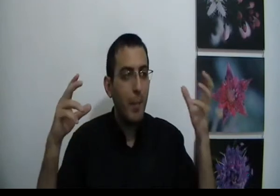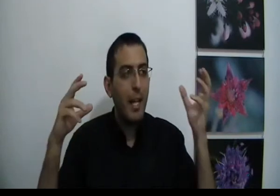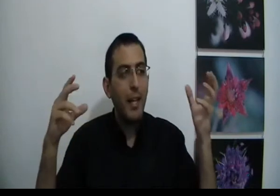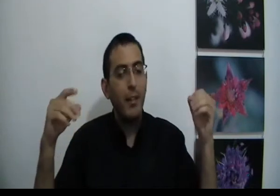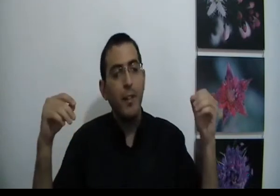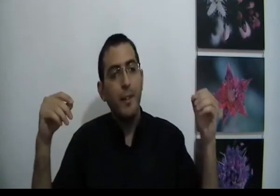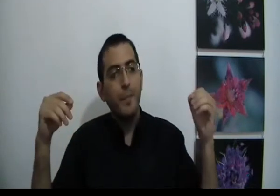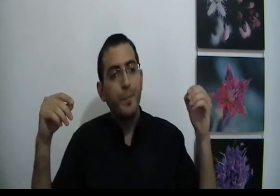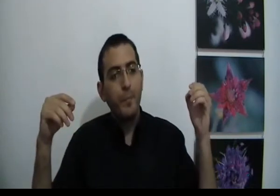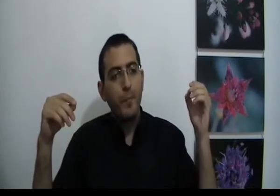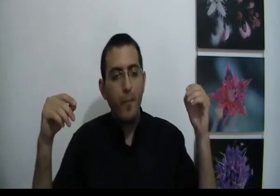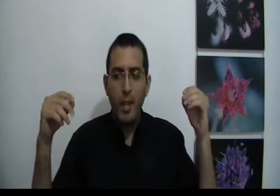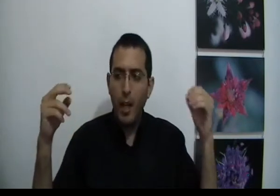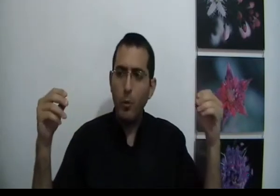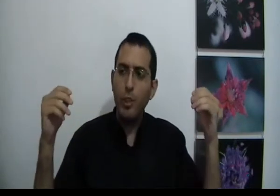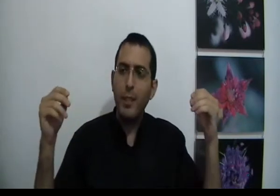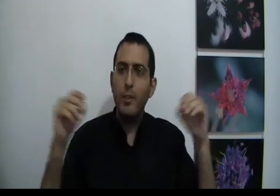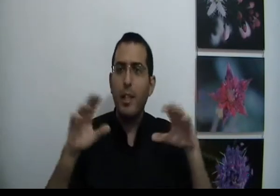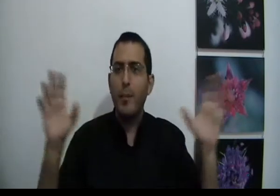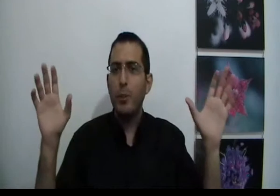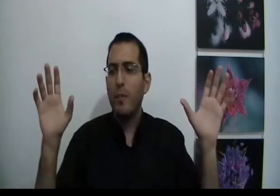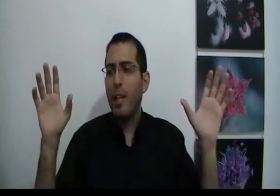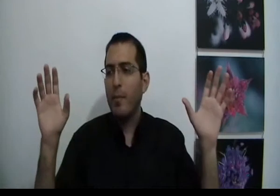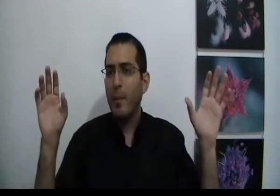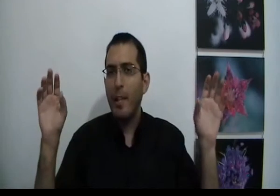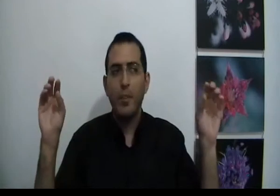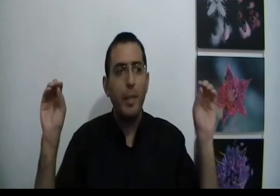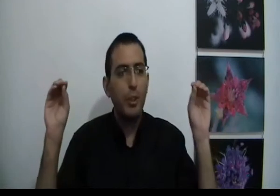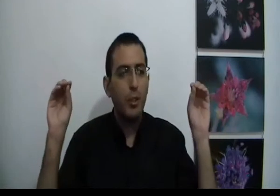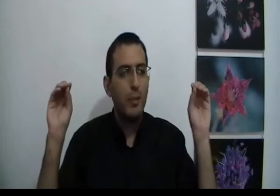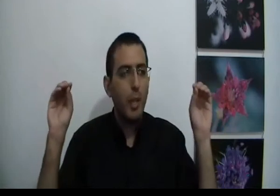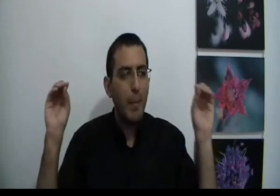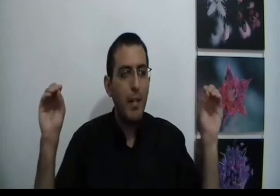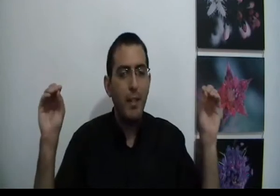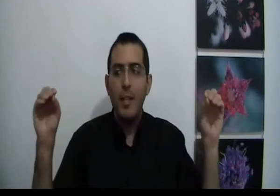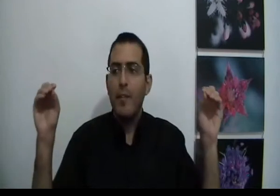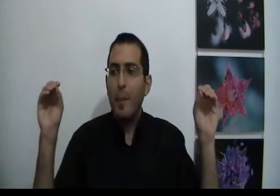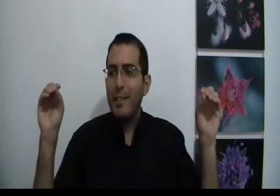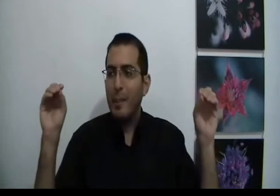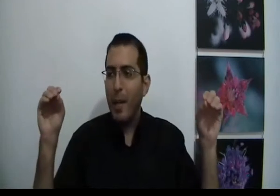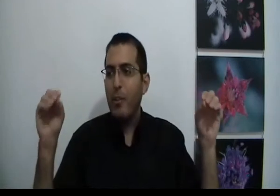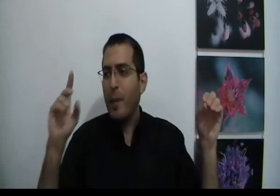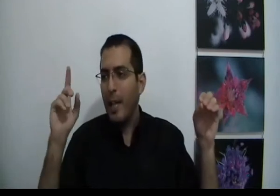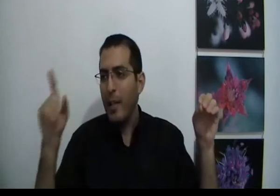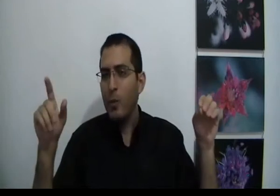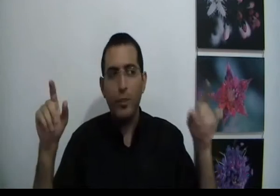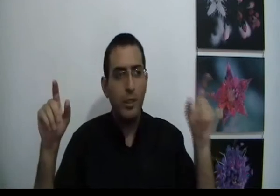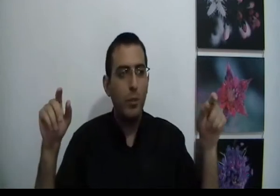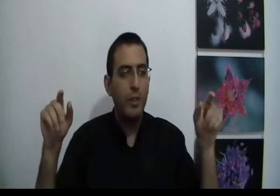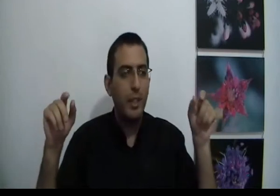בא להגיד הראום הוא שאדם לא צריך לקבל שום דבר כמובן מלאב. תמיד לשאול את עצמו למה ומה הסיבה שבגלל אני חושב שזה טוב וזה